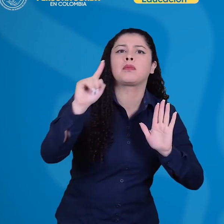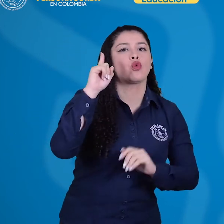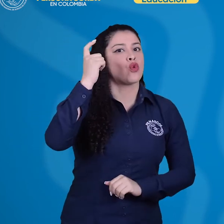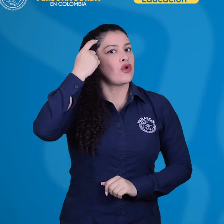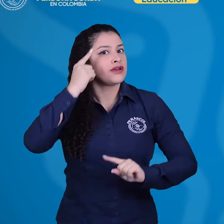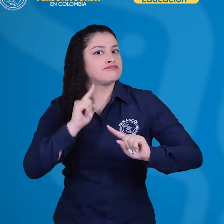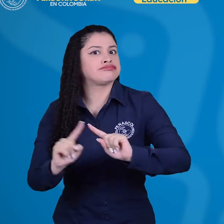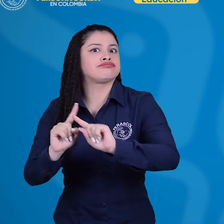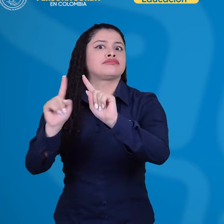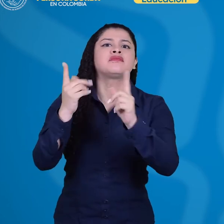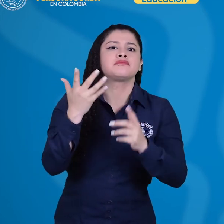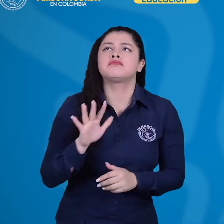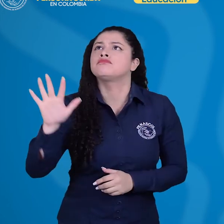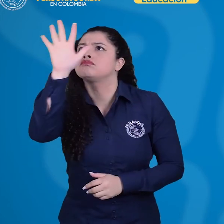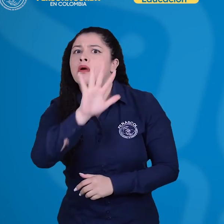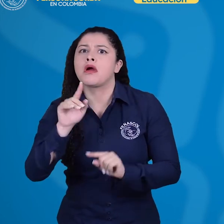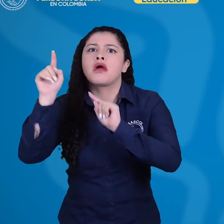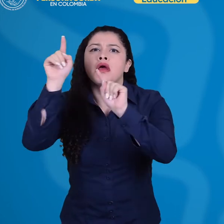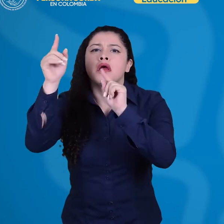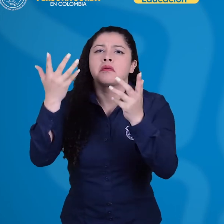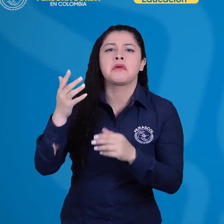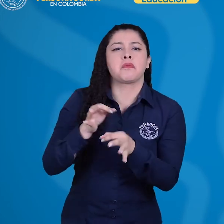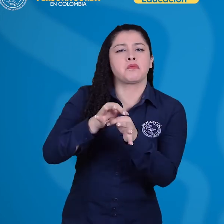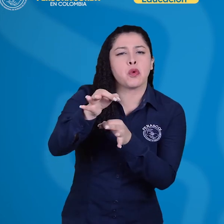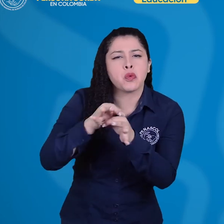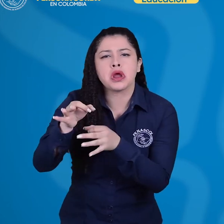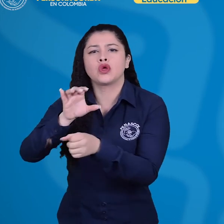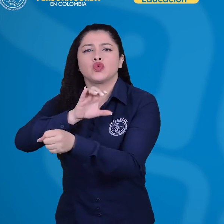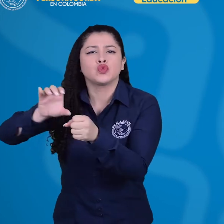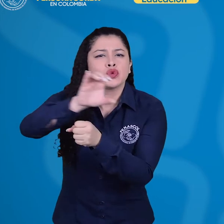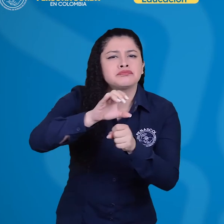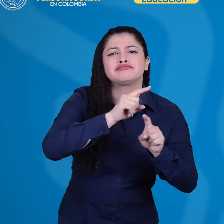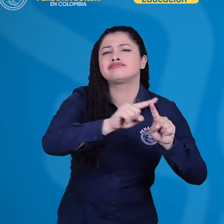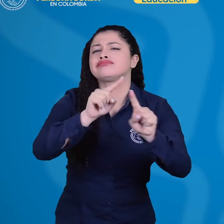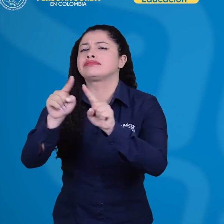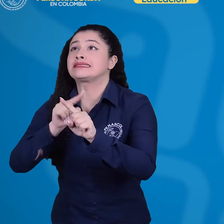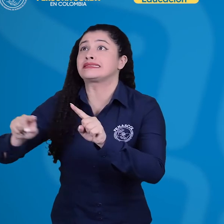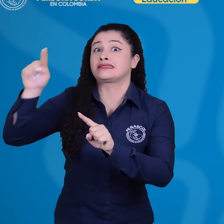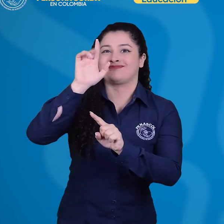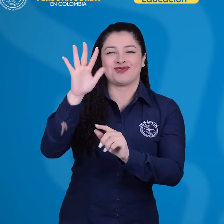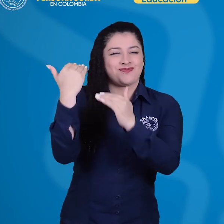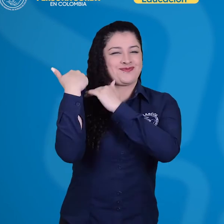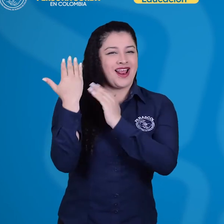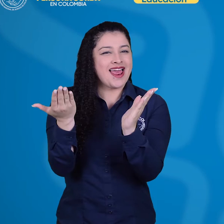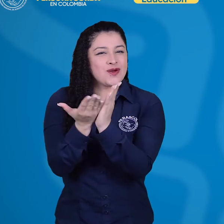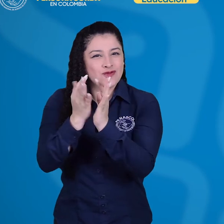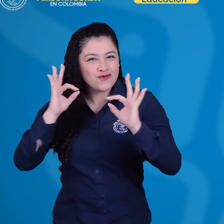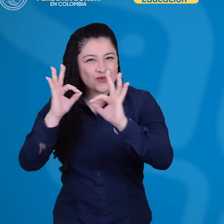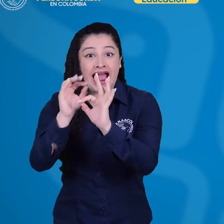en el campo de la educación, convocando de manera especial a los actores en el territorio, pues